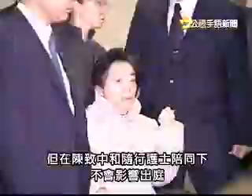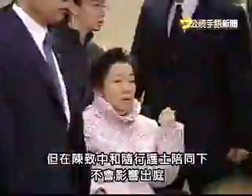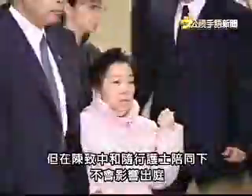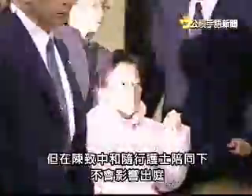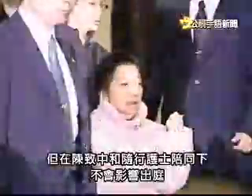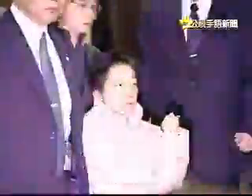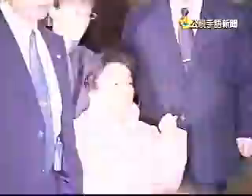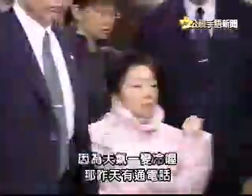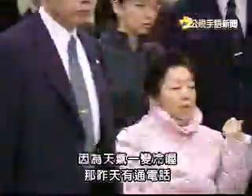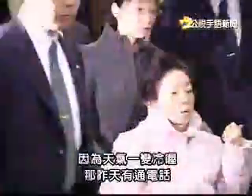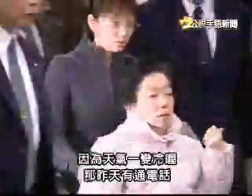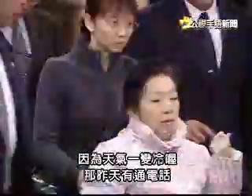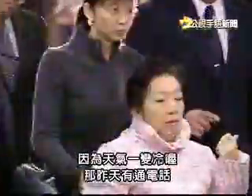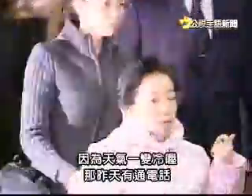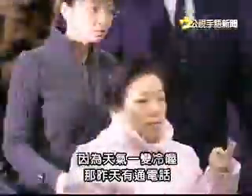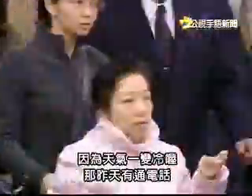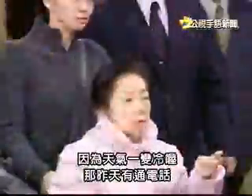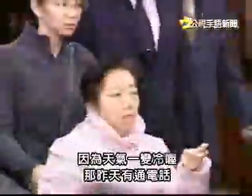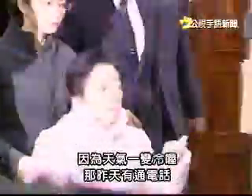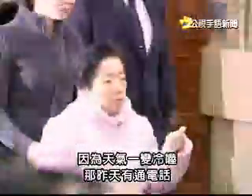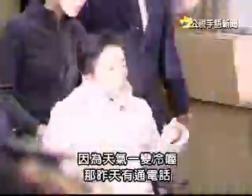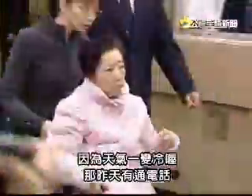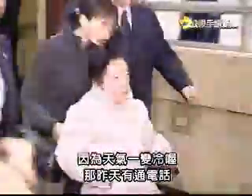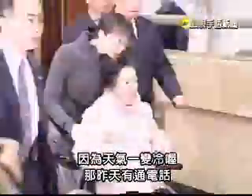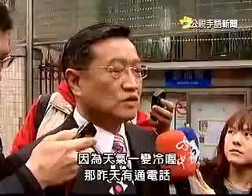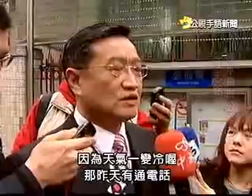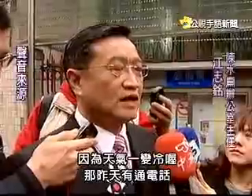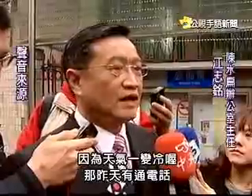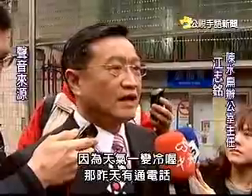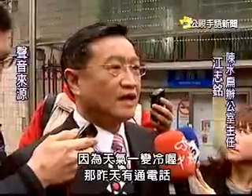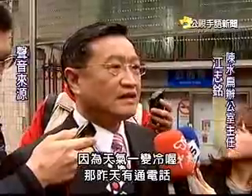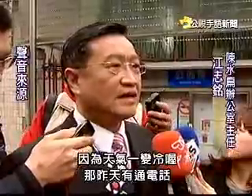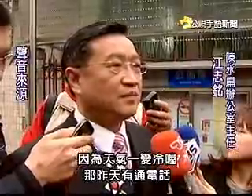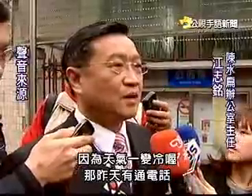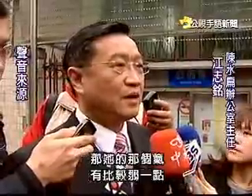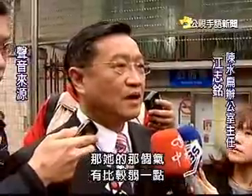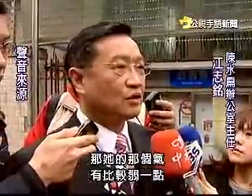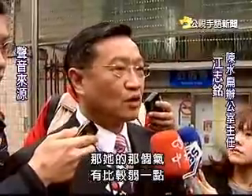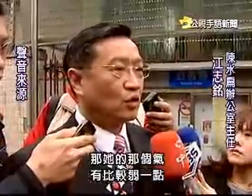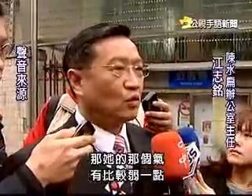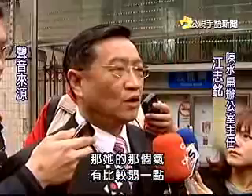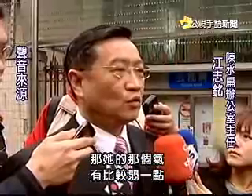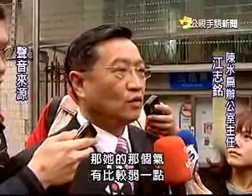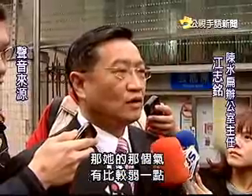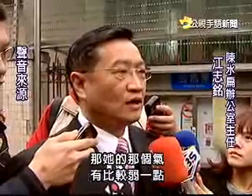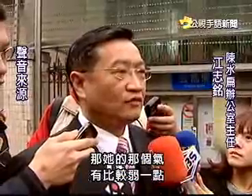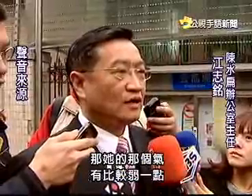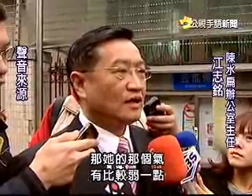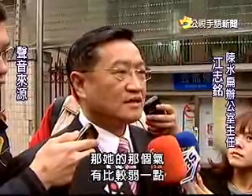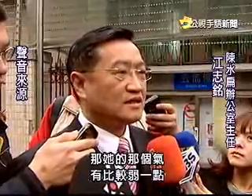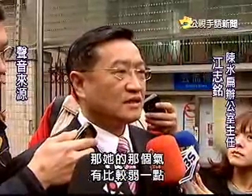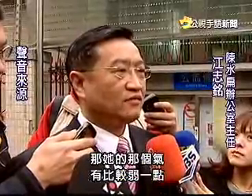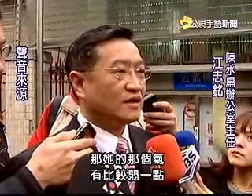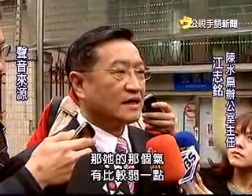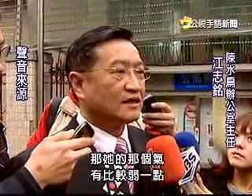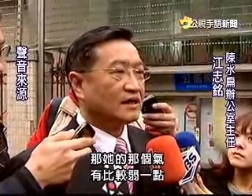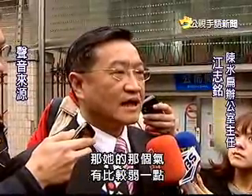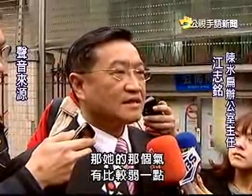庭因为天气一变冷那昨天有通电话那他的那个气有比较弱一点但是